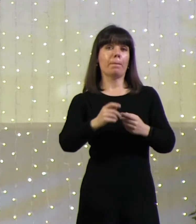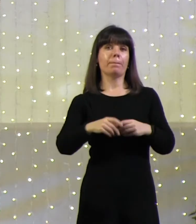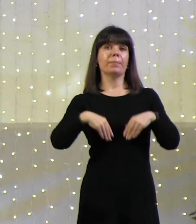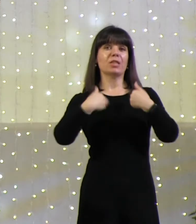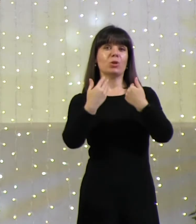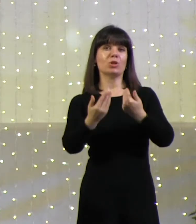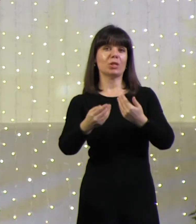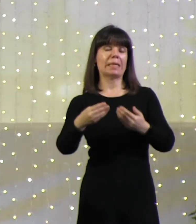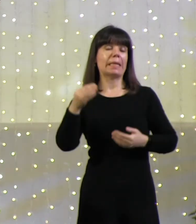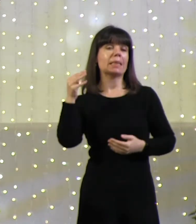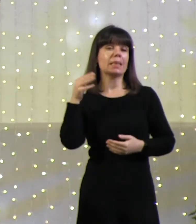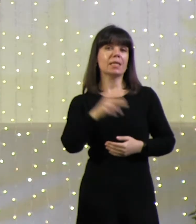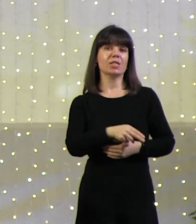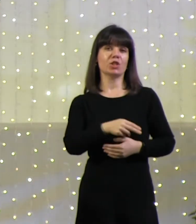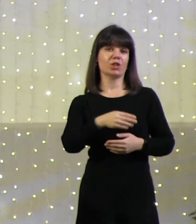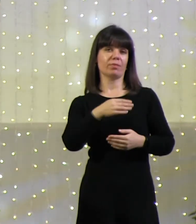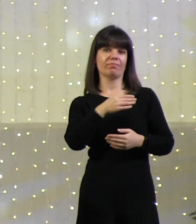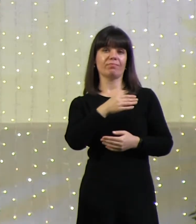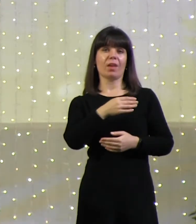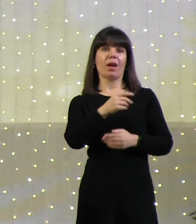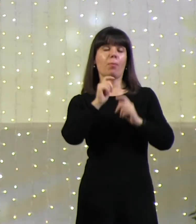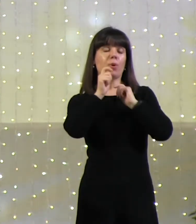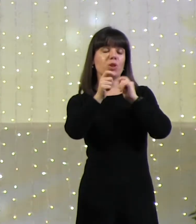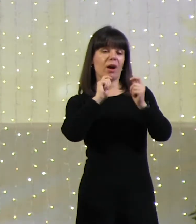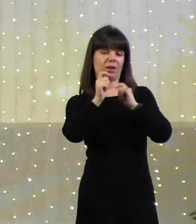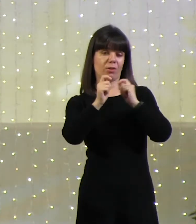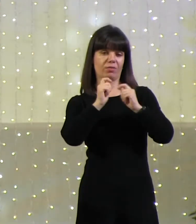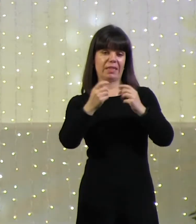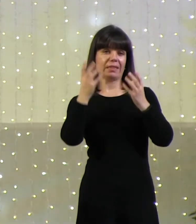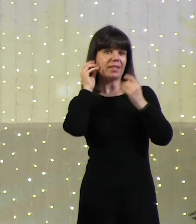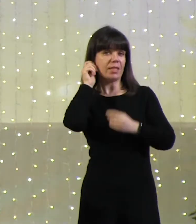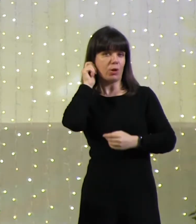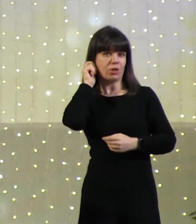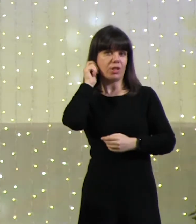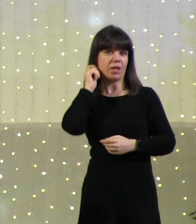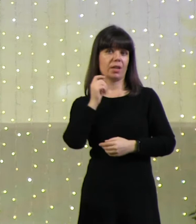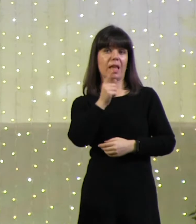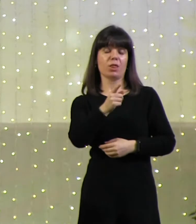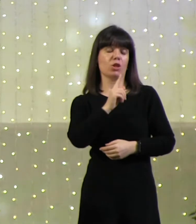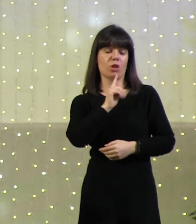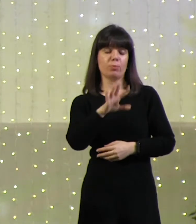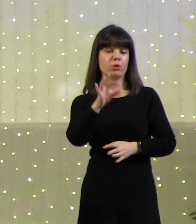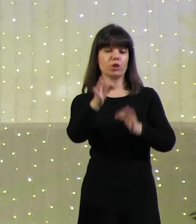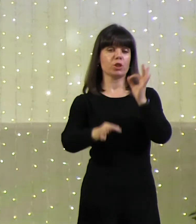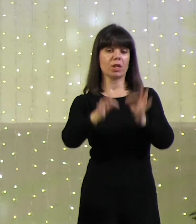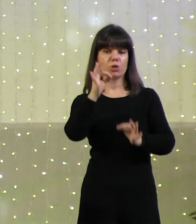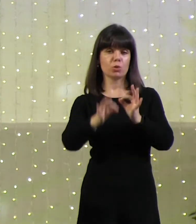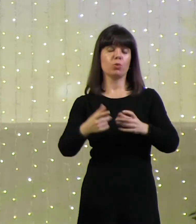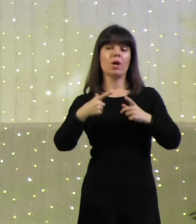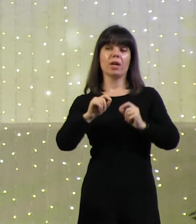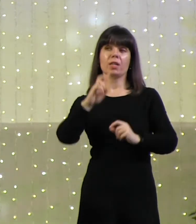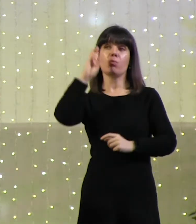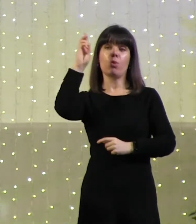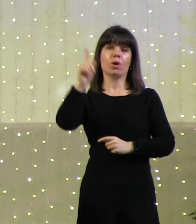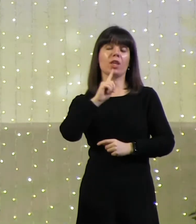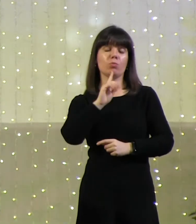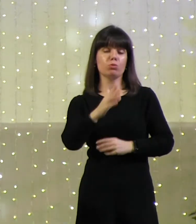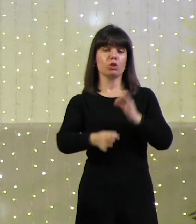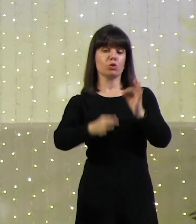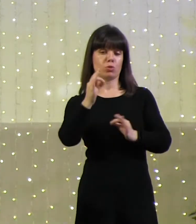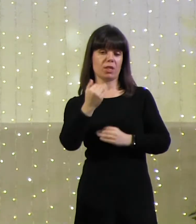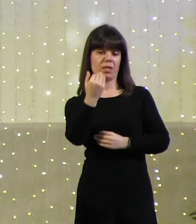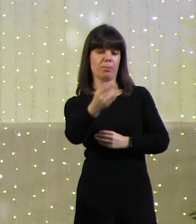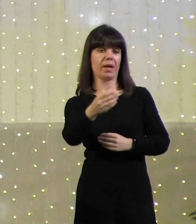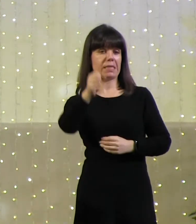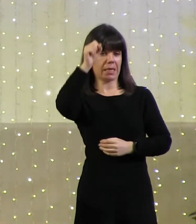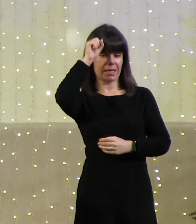рождения, и один из них ты не попадешь на суд, где Бог будет судить тебя за твои грехи, я уверен, что вы выбрали бы этот подарок.